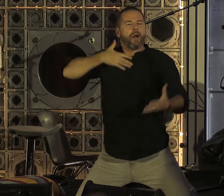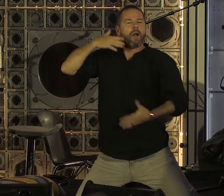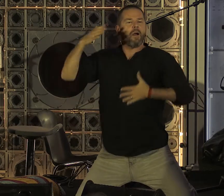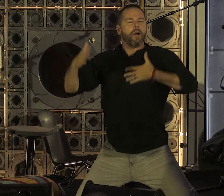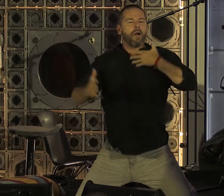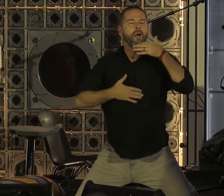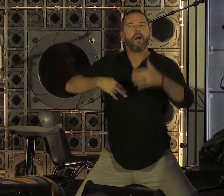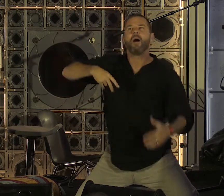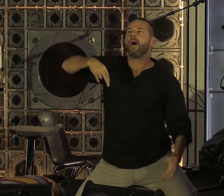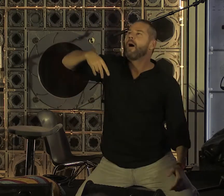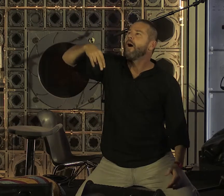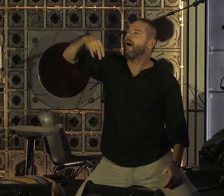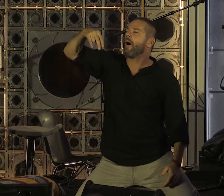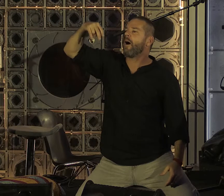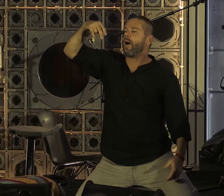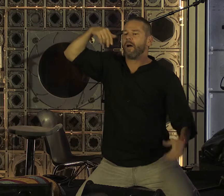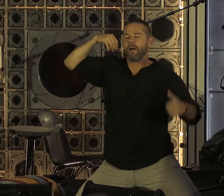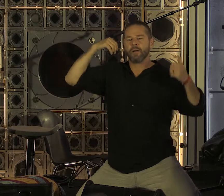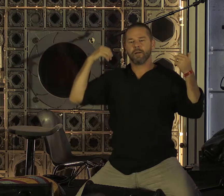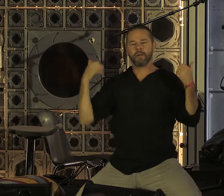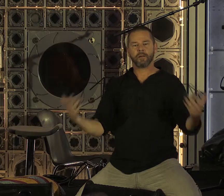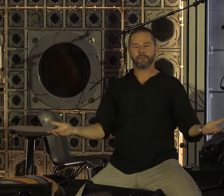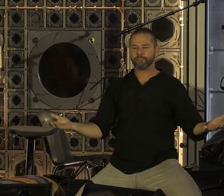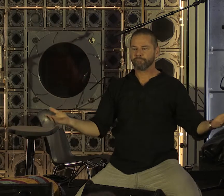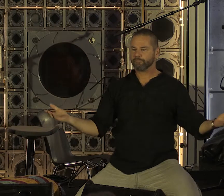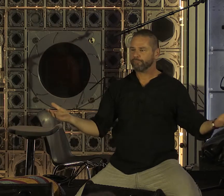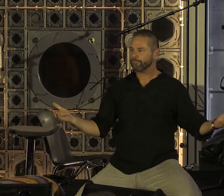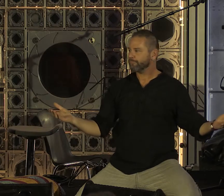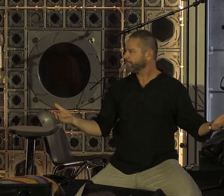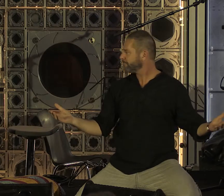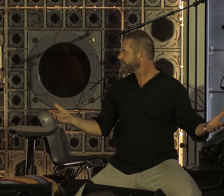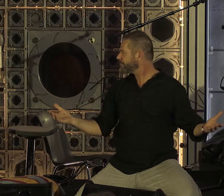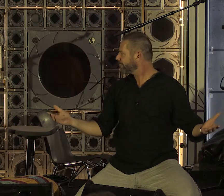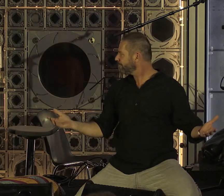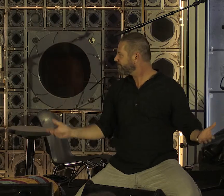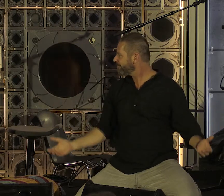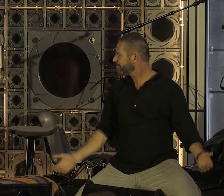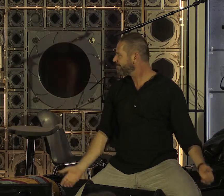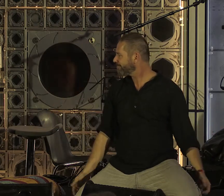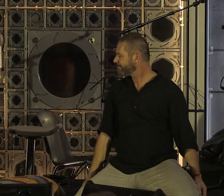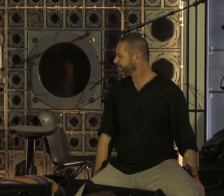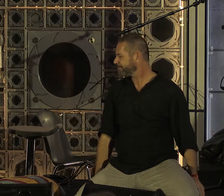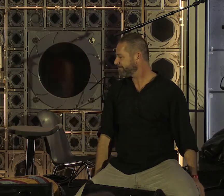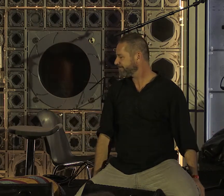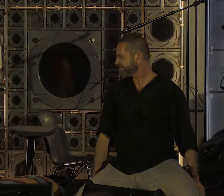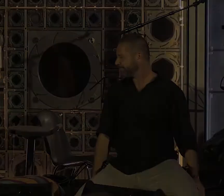Tout va bien, et tout va bien.